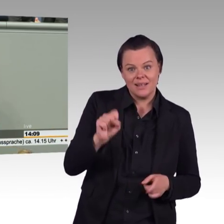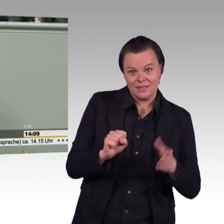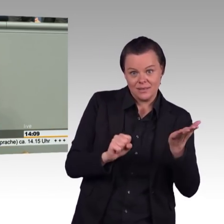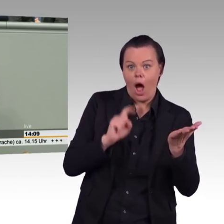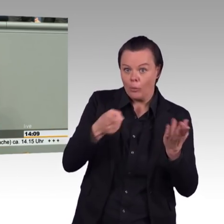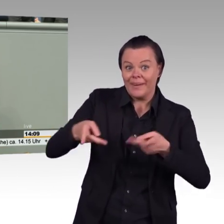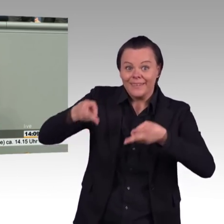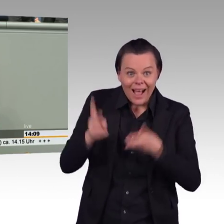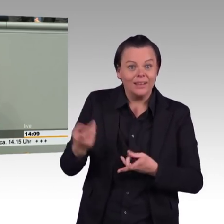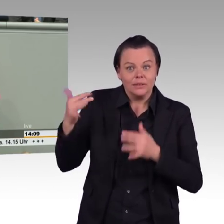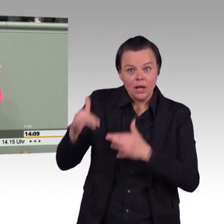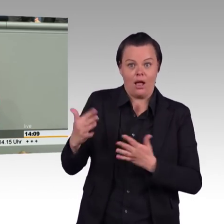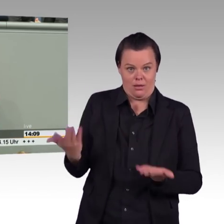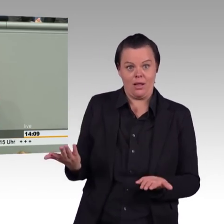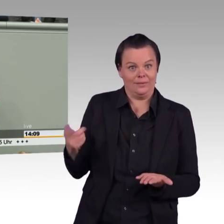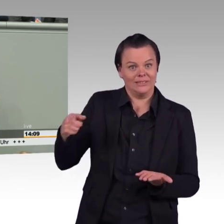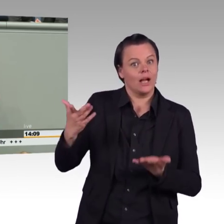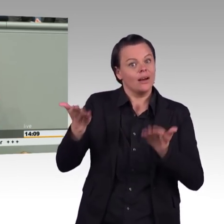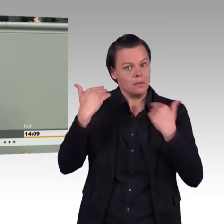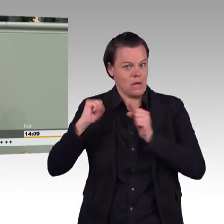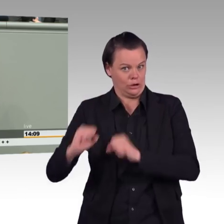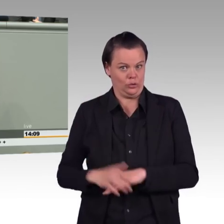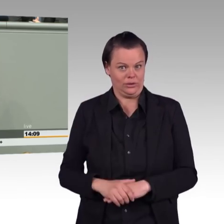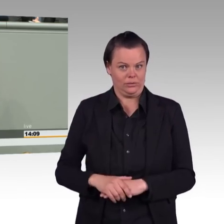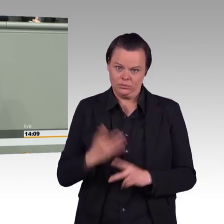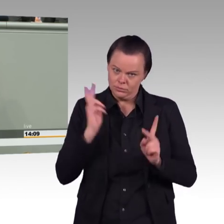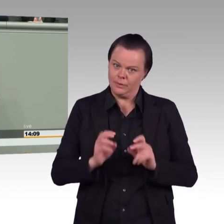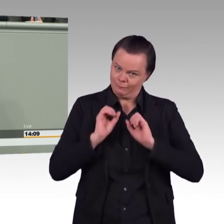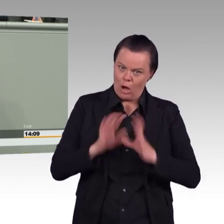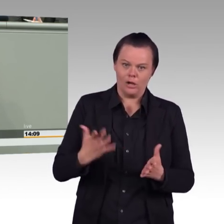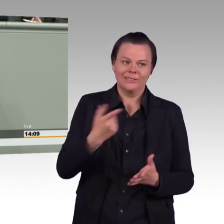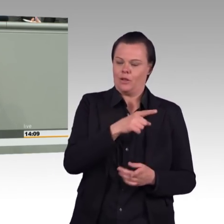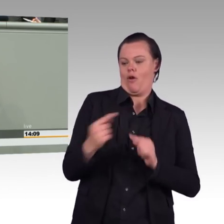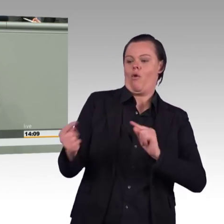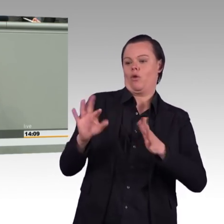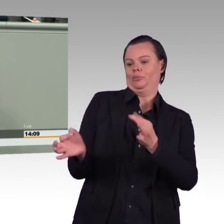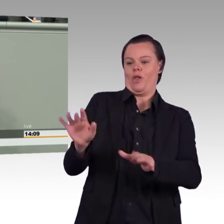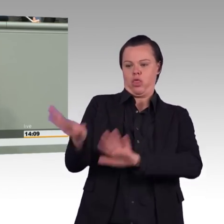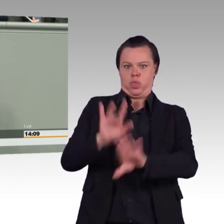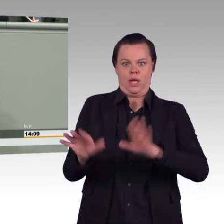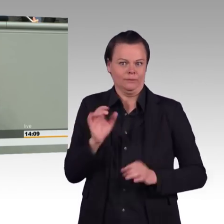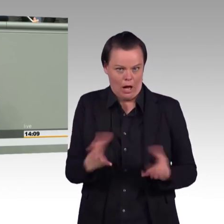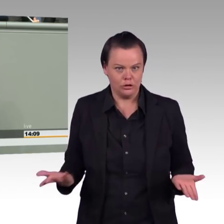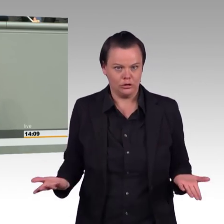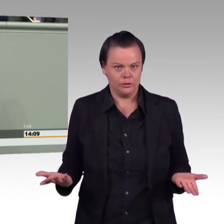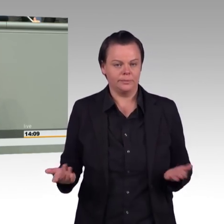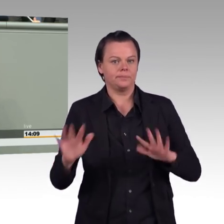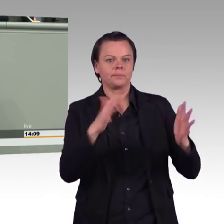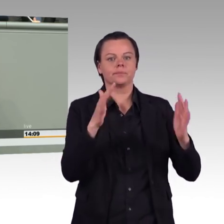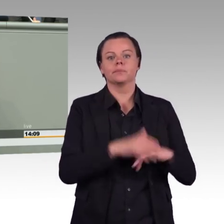Politik. Und die Umweltbewegung auf der Straße wird täglich größer. Ich habe Ihnen heute wieder 114.000 Unterschriften mitgebracht. Für den Erhalt